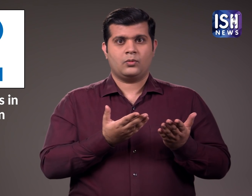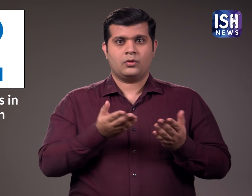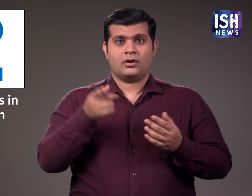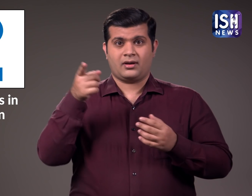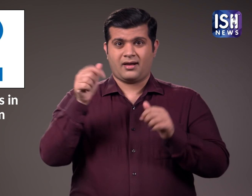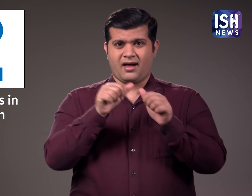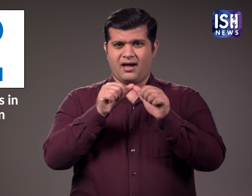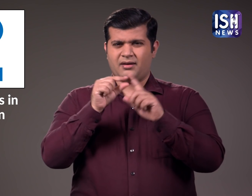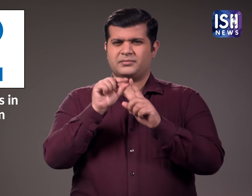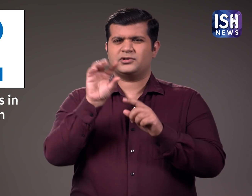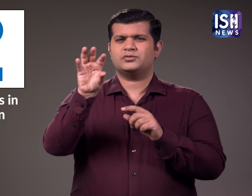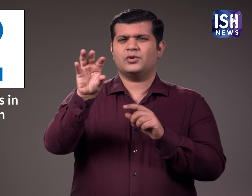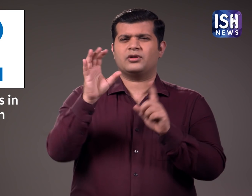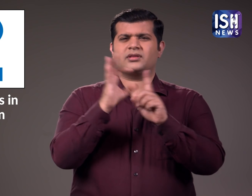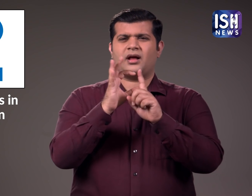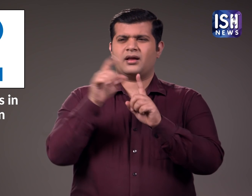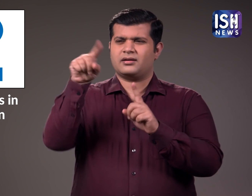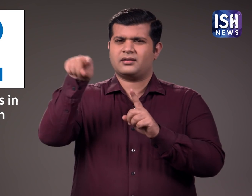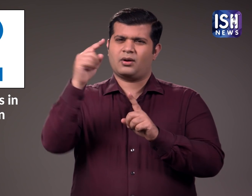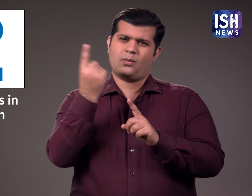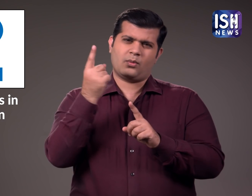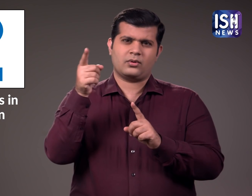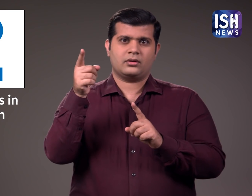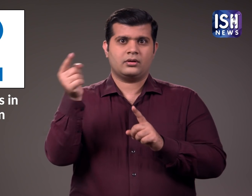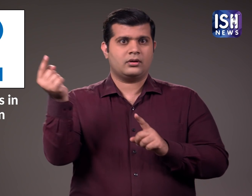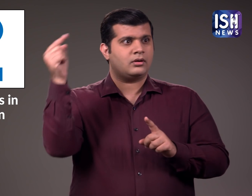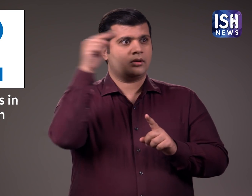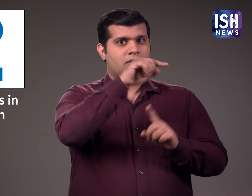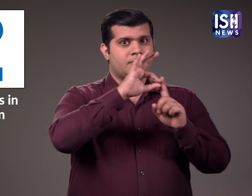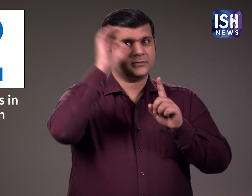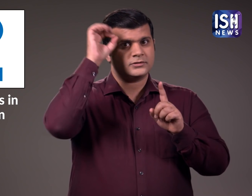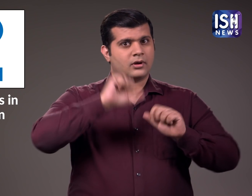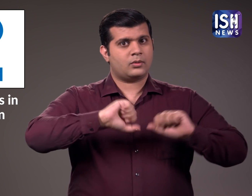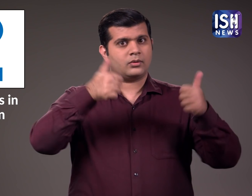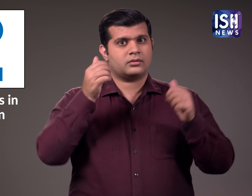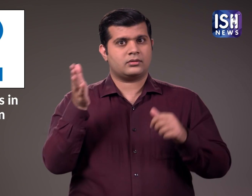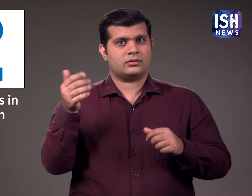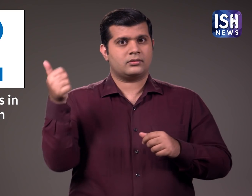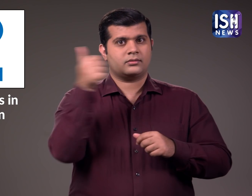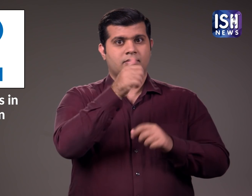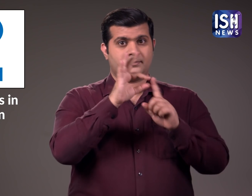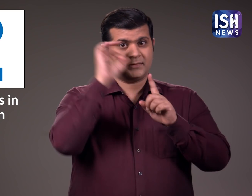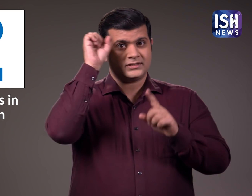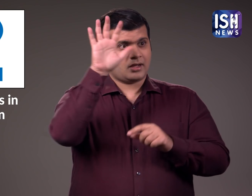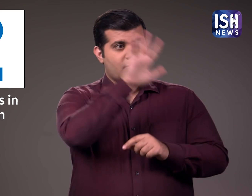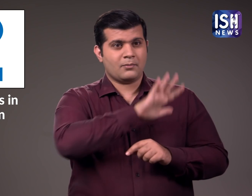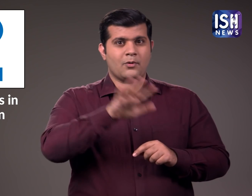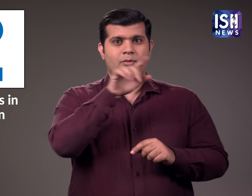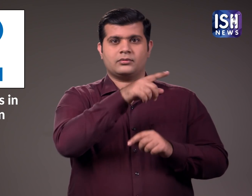दिल्ली में छोटी शेत्रिय पार्टी मानी जाने वाली आमादमी पार्टी ने अब पंजाब में अपनी सरकार बना ली है